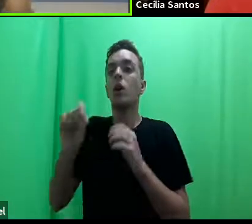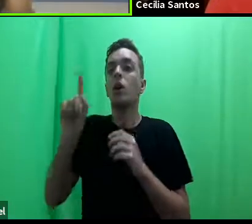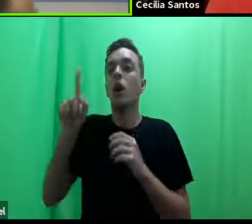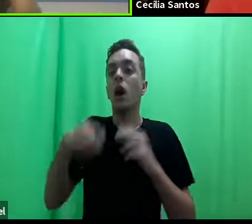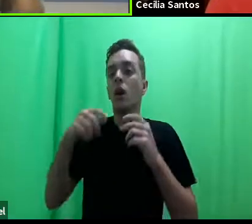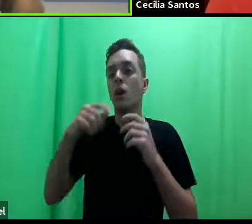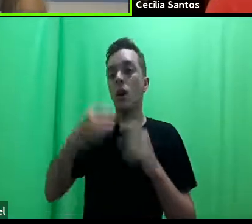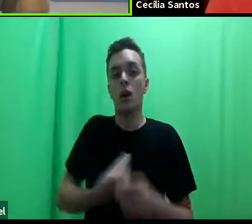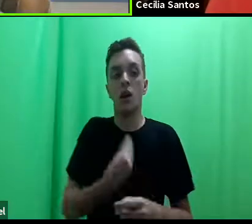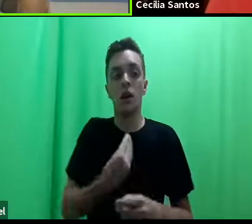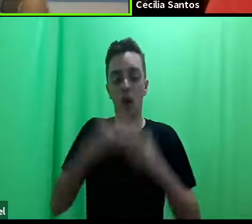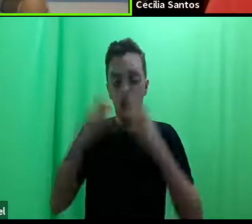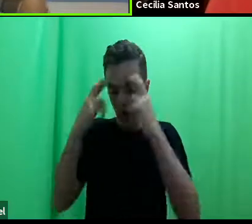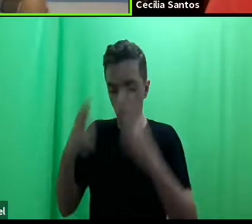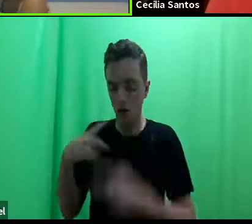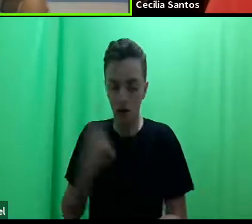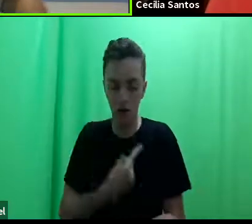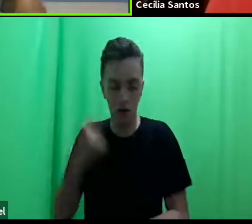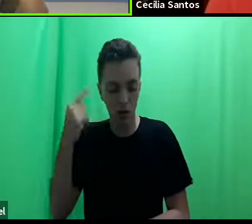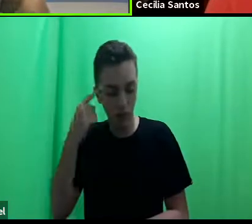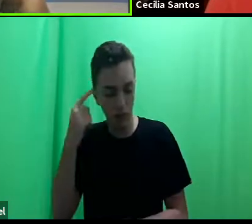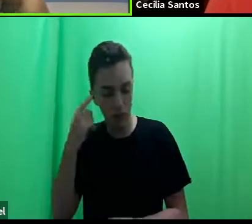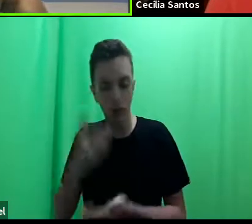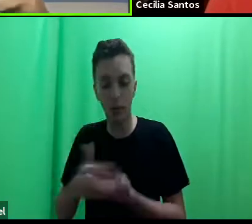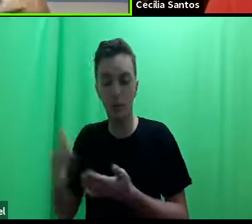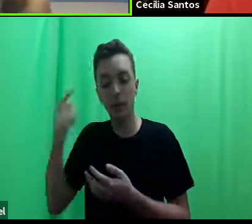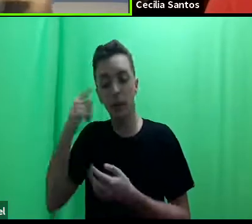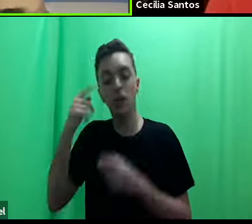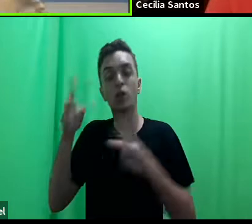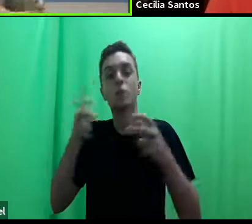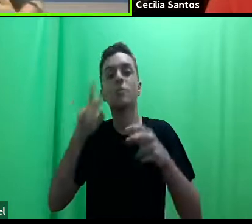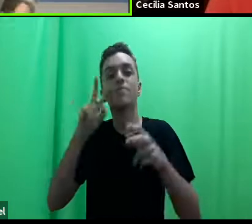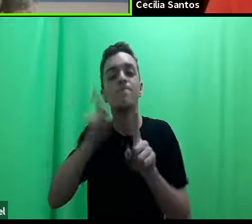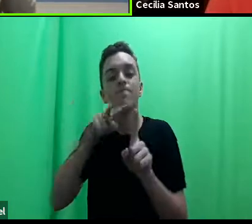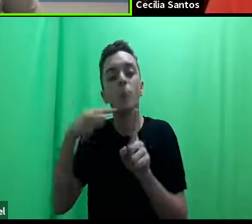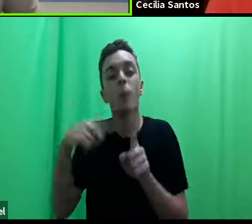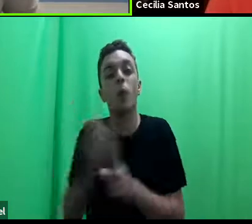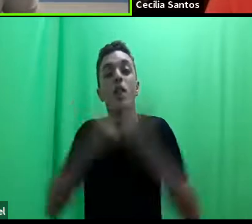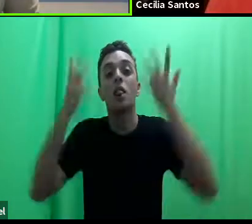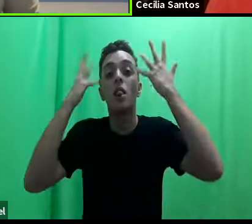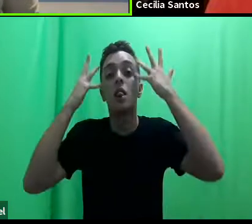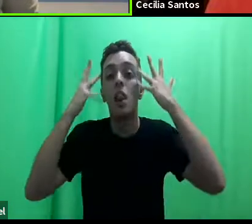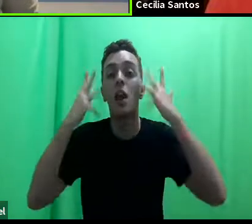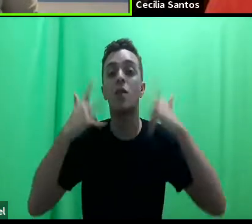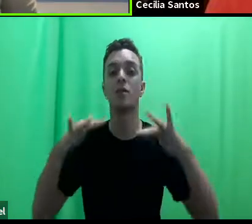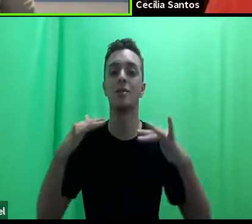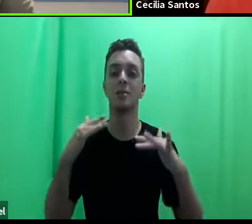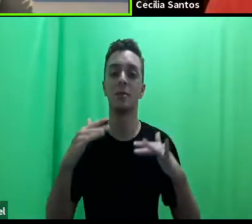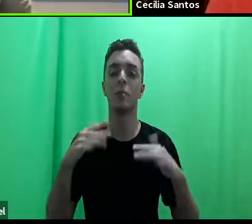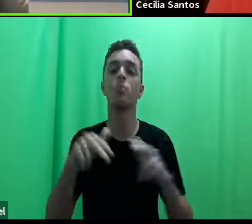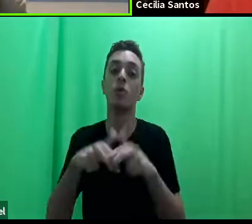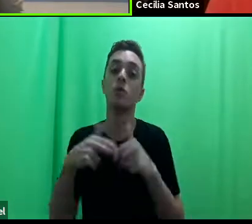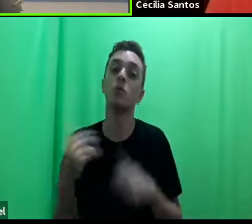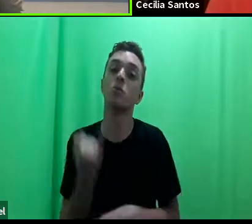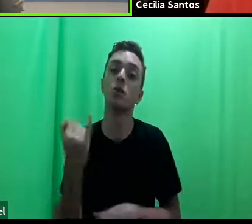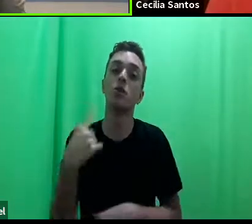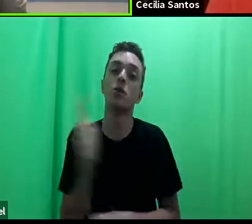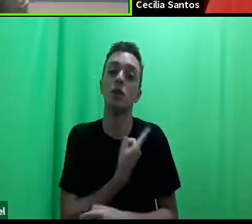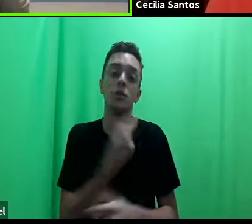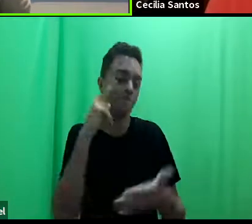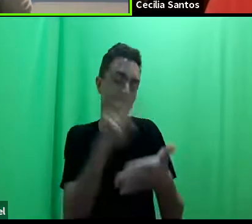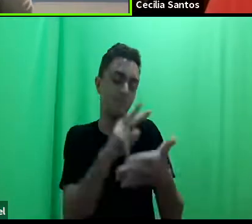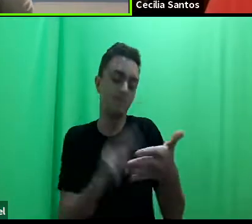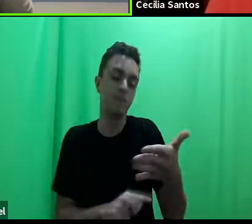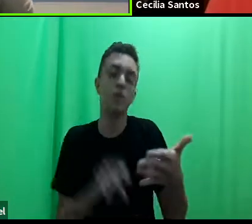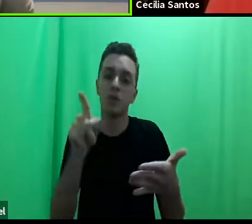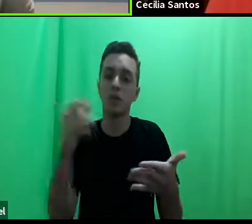a gente começa a acionar esses olhares, a gente naturaliza muita coisa, acho que é por isso que é tão importante as leituras que a